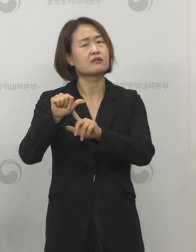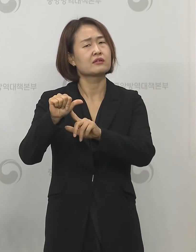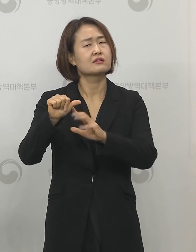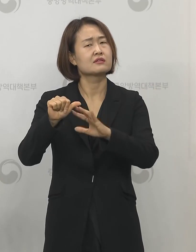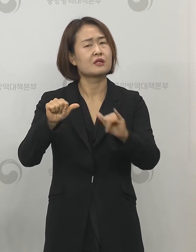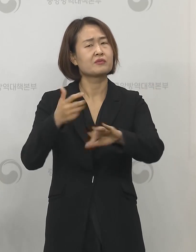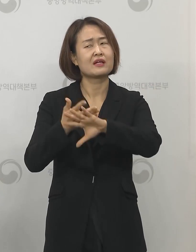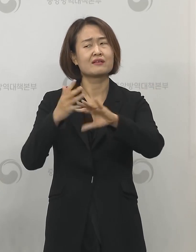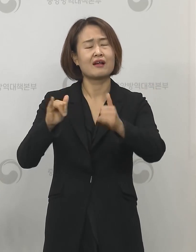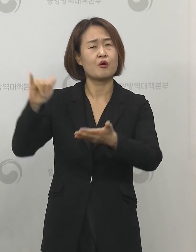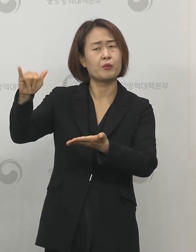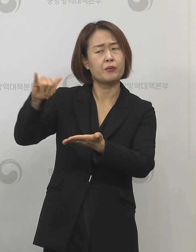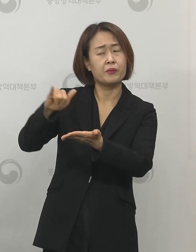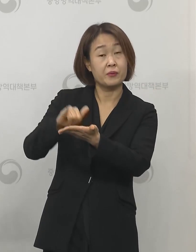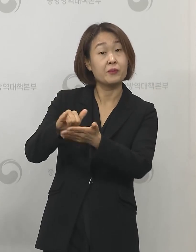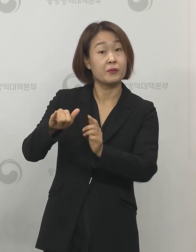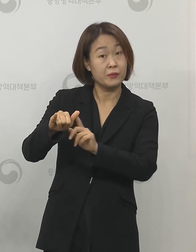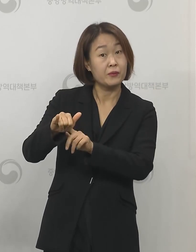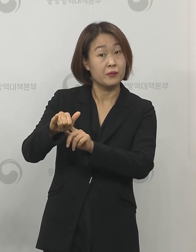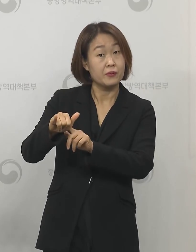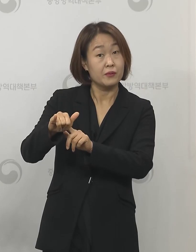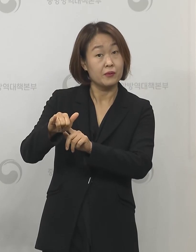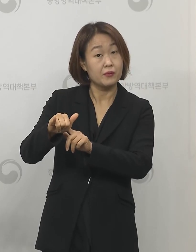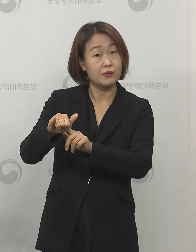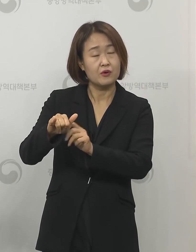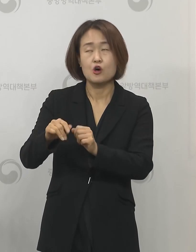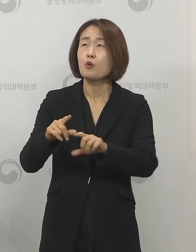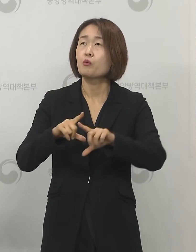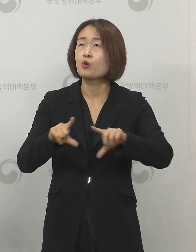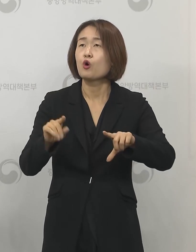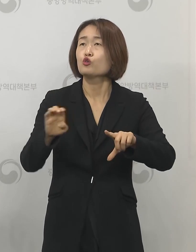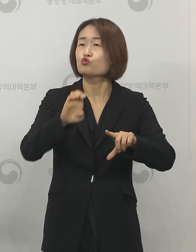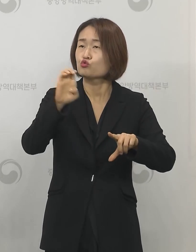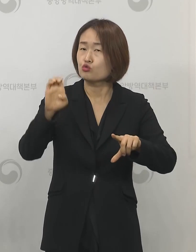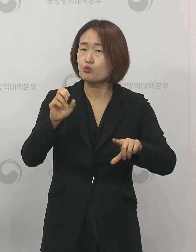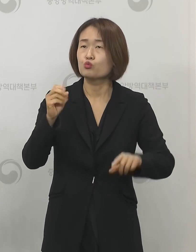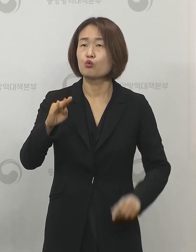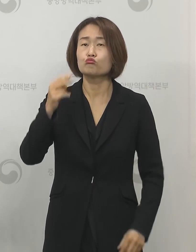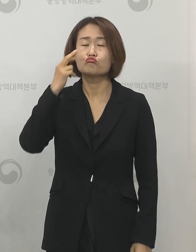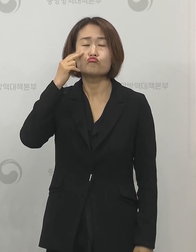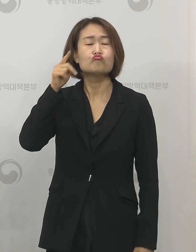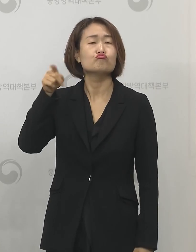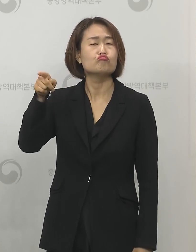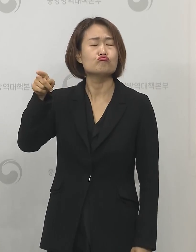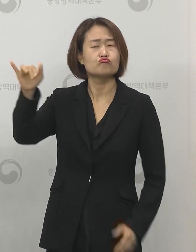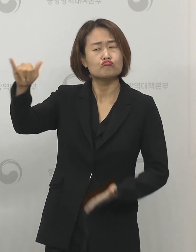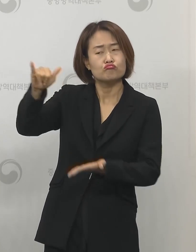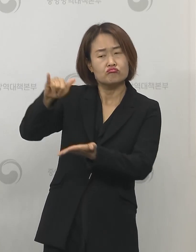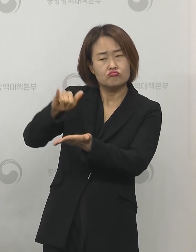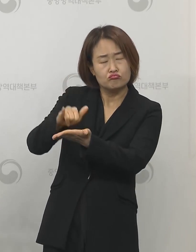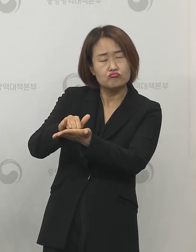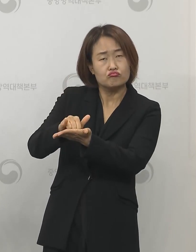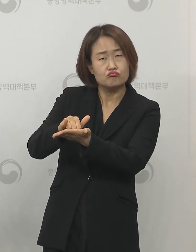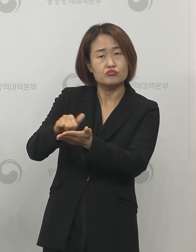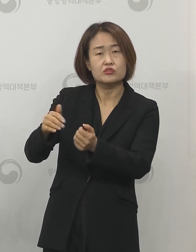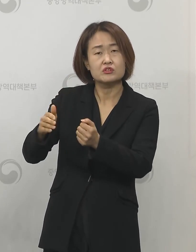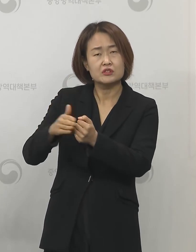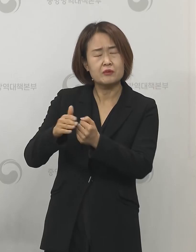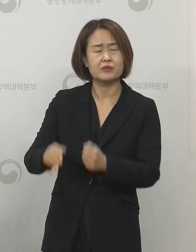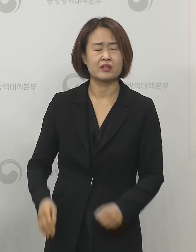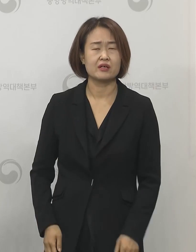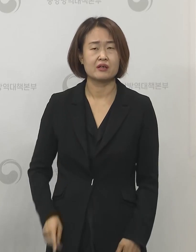유입이기 때문에 해외 유입으로 주로 유럽과 미국을 통해서 유입된 사례이기 때문에 감염 경로가